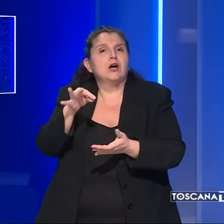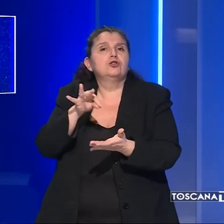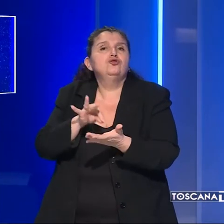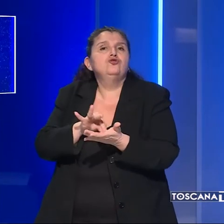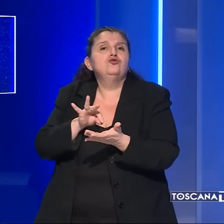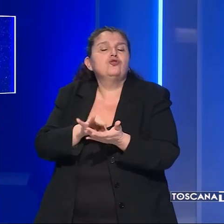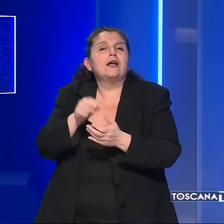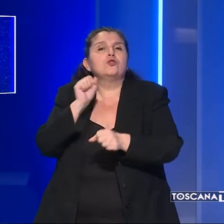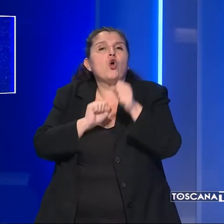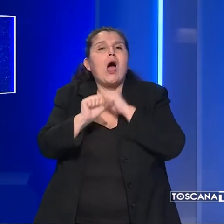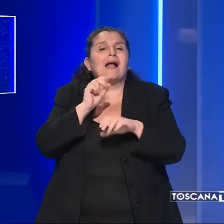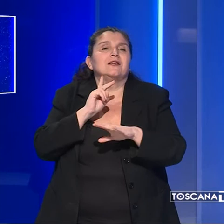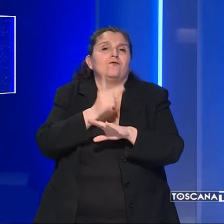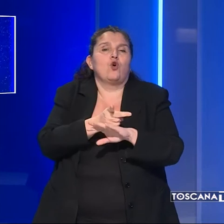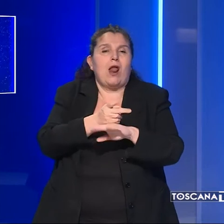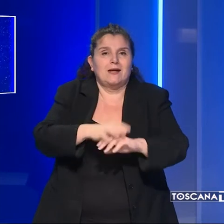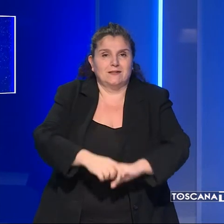centro antiviolenza.